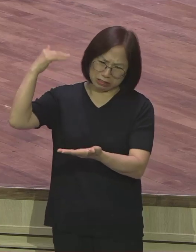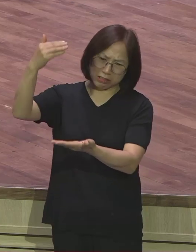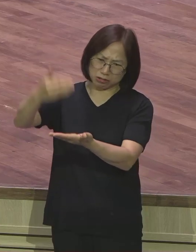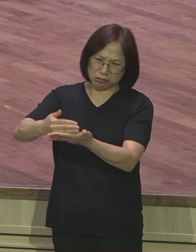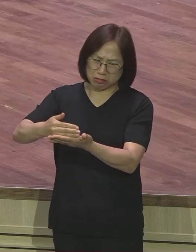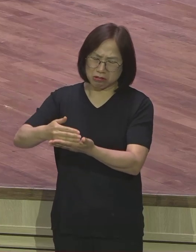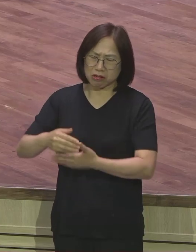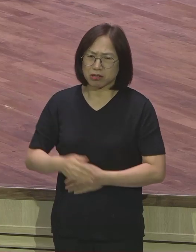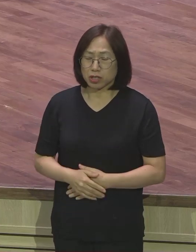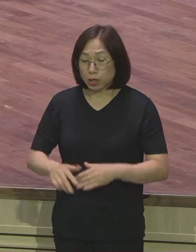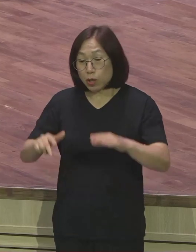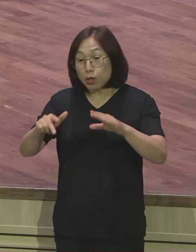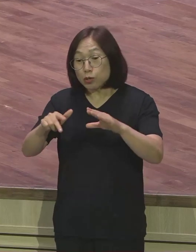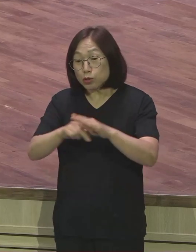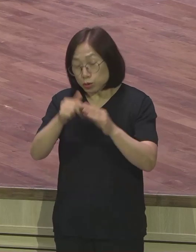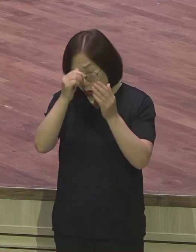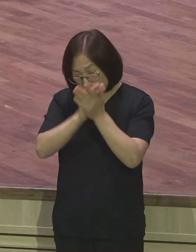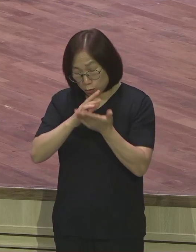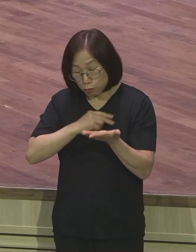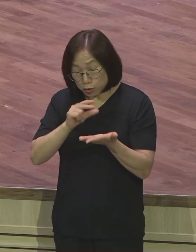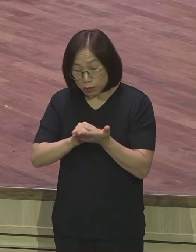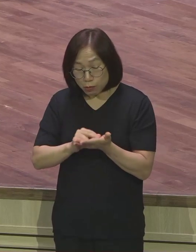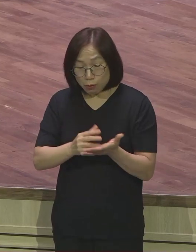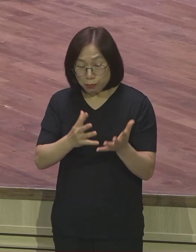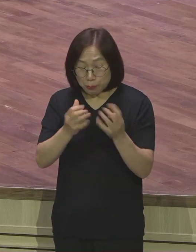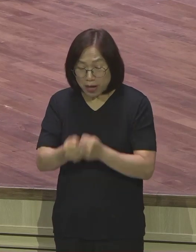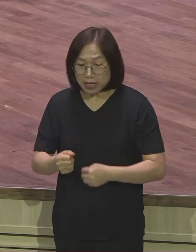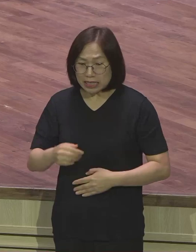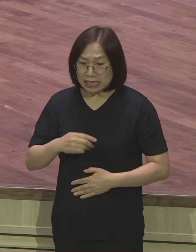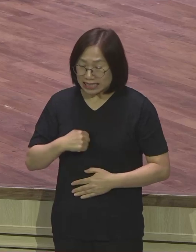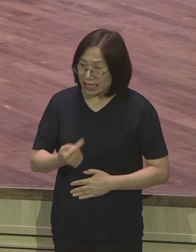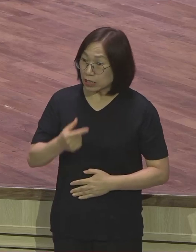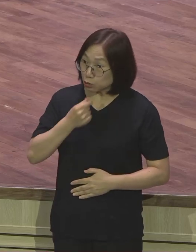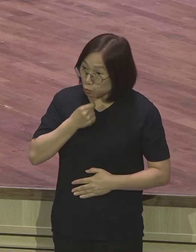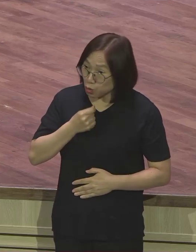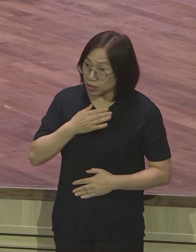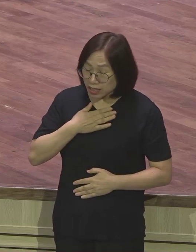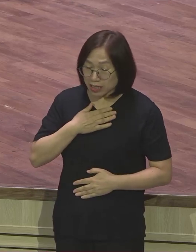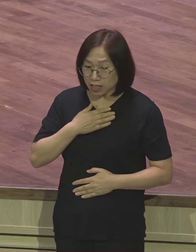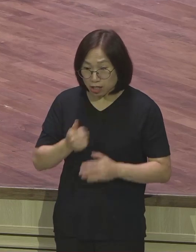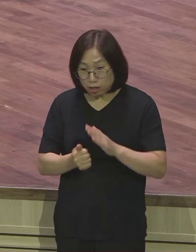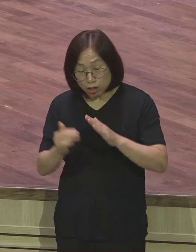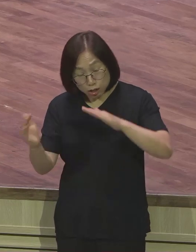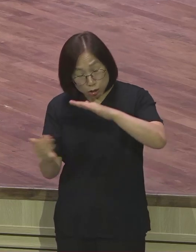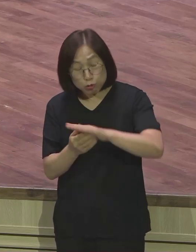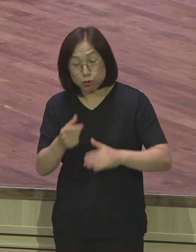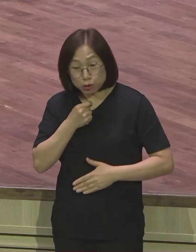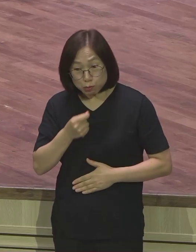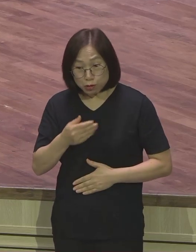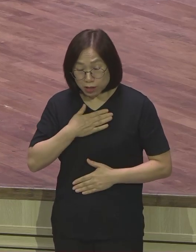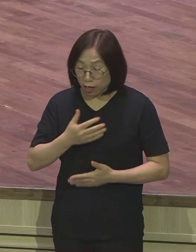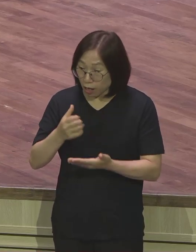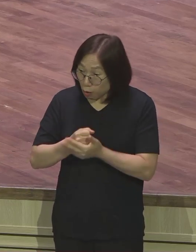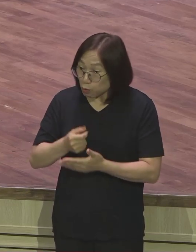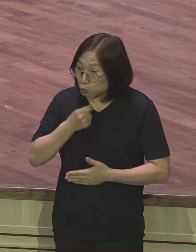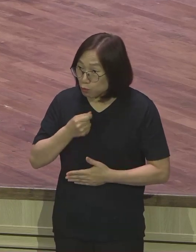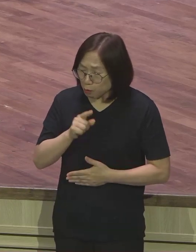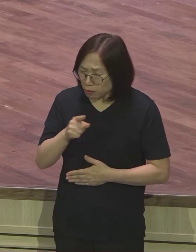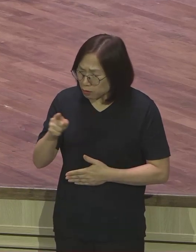종교는 기도 제목이 너무 많아요. 왜? 자기의 소원 자기가 하고 싶은 거 자기가 이루고 싶은 거 자기가 받고 싶은 거 너무 많은 거죠. 그